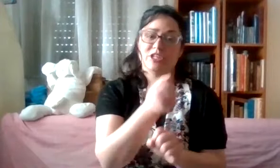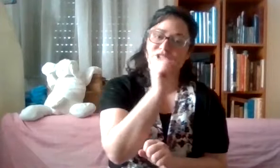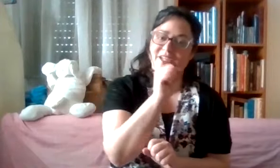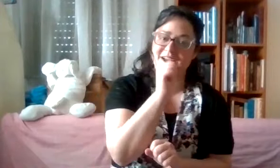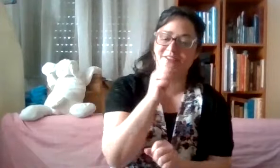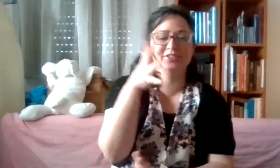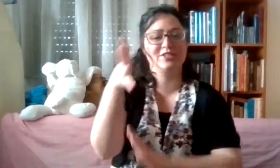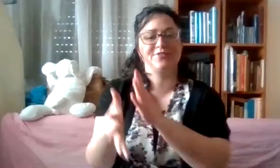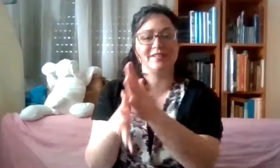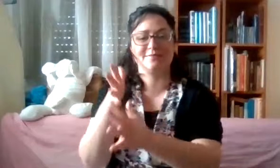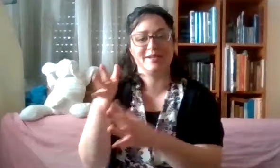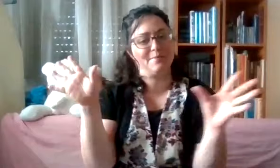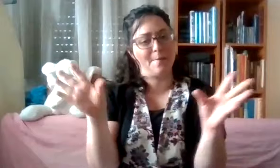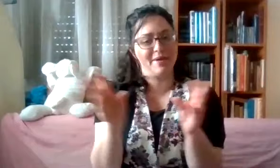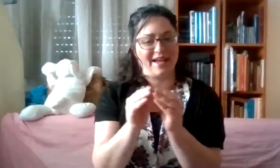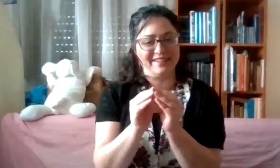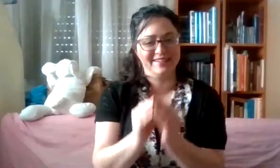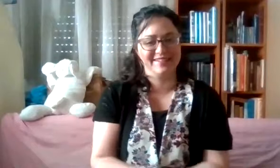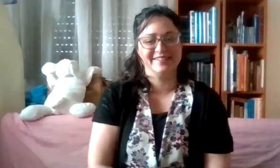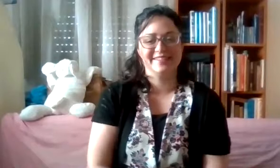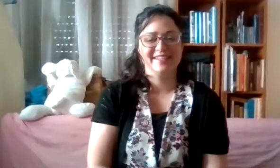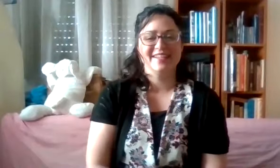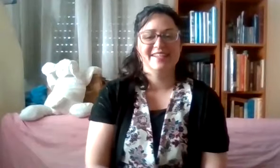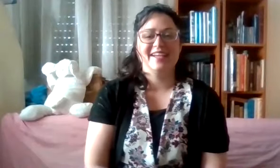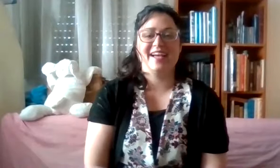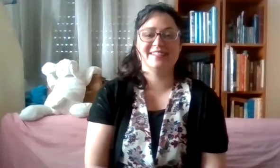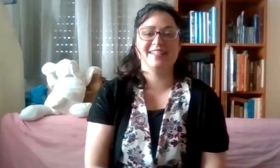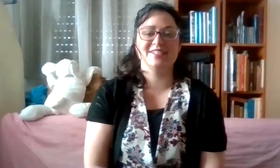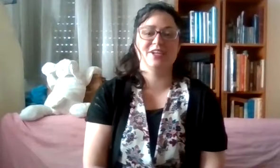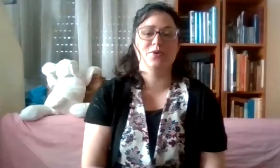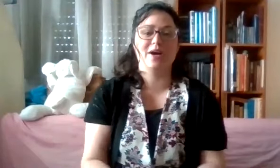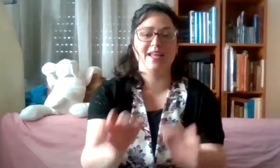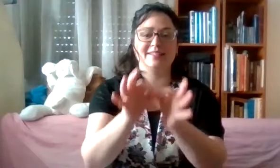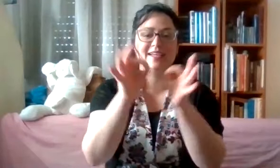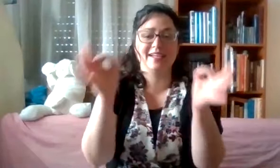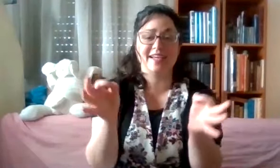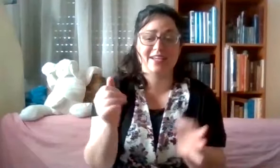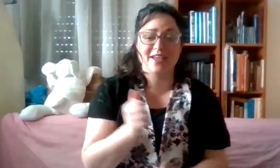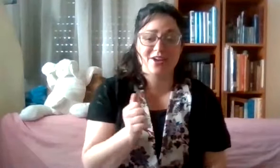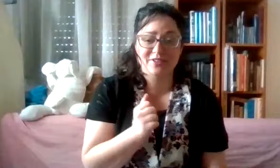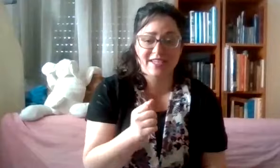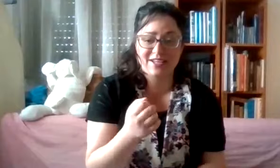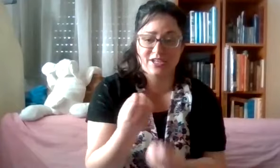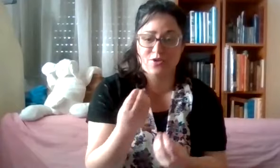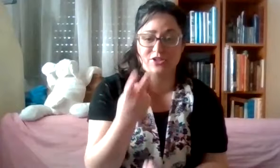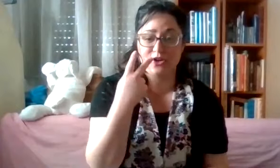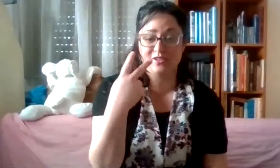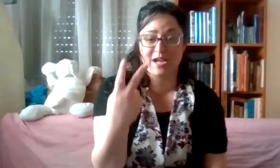השירה ושל שפת סימנים ביחד. אז כדי שאנחנו נוכל להתחיל, אני אחכה אולי רק עוד רגע שאני רואה שעוד כמה